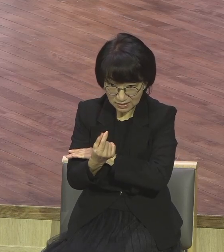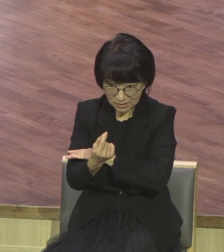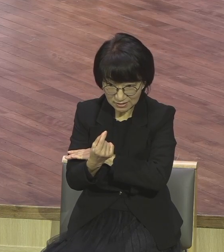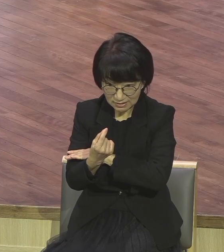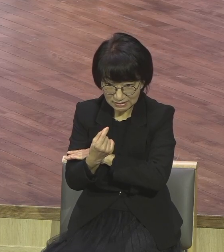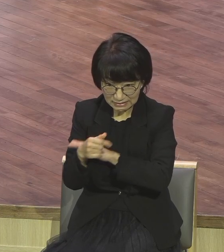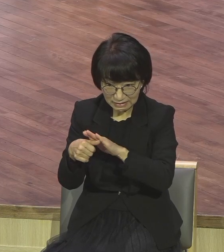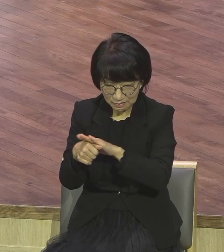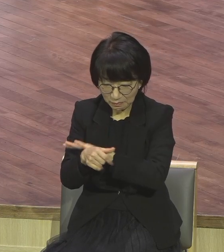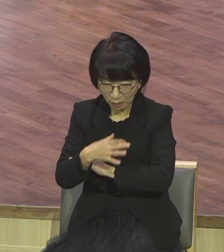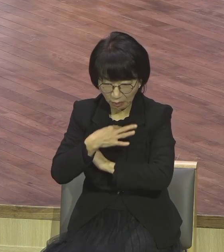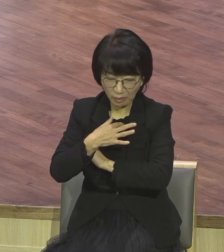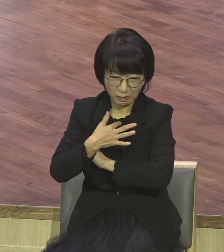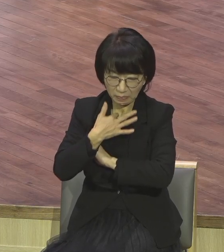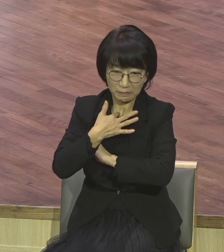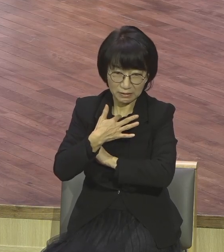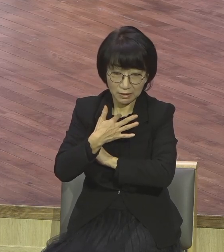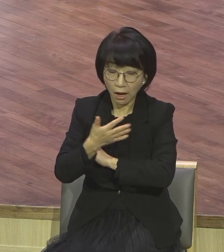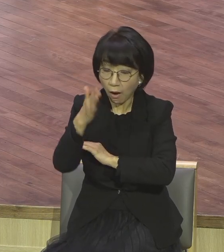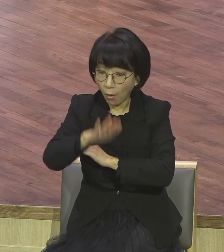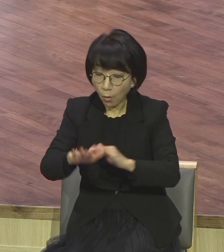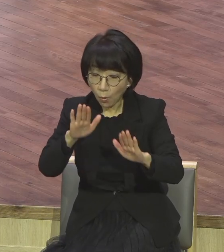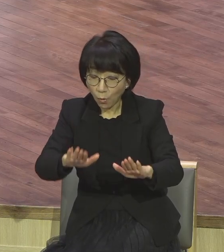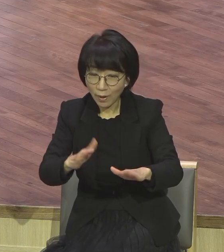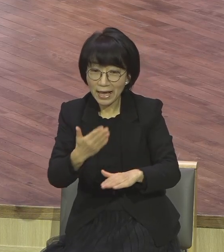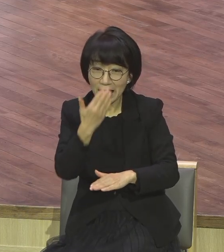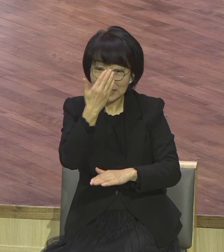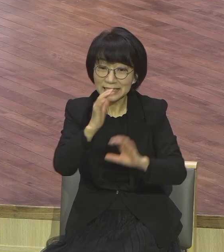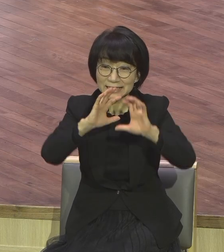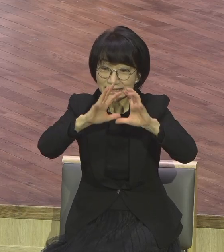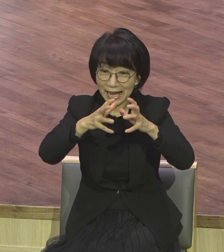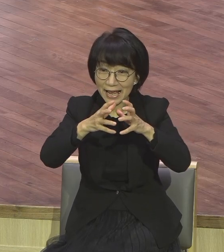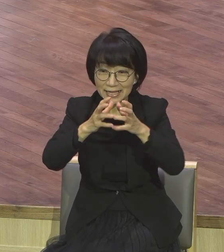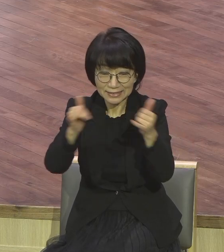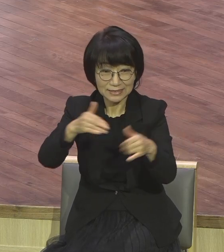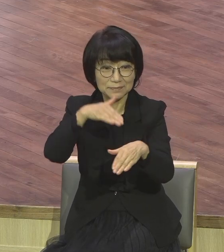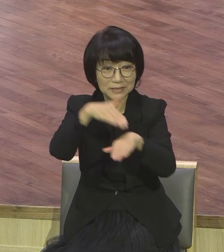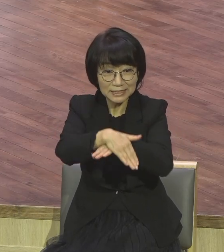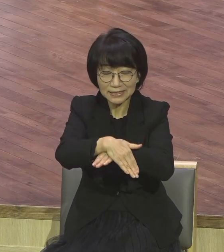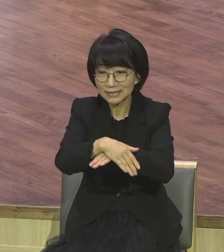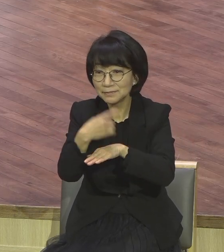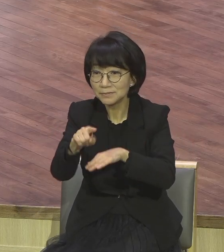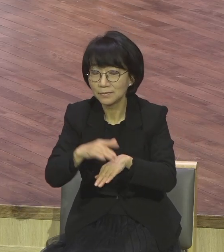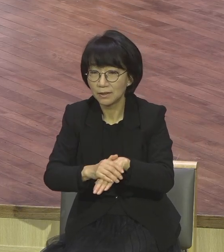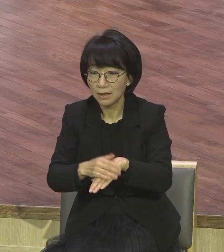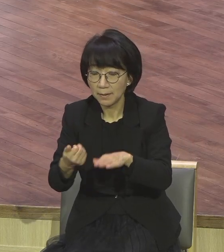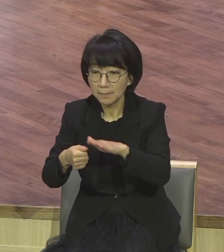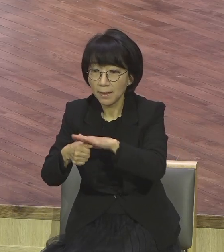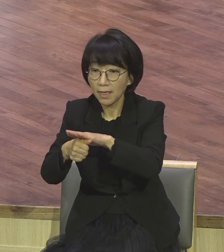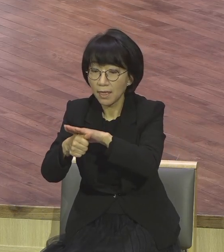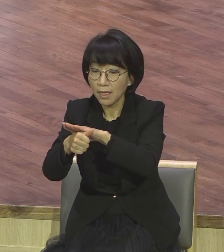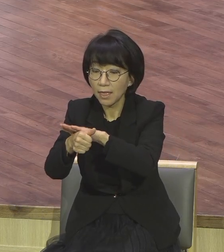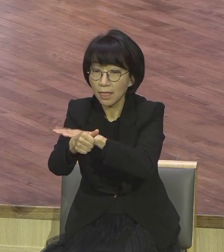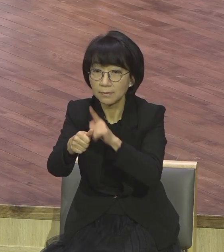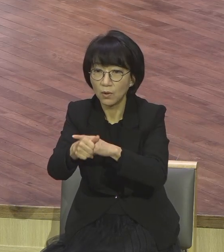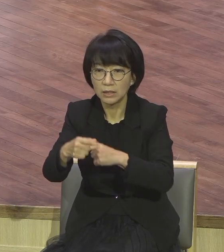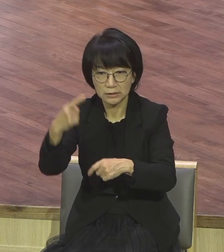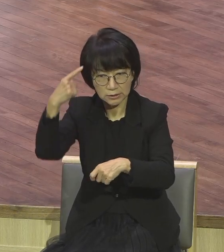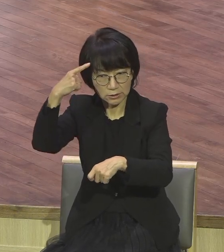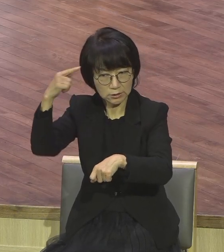여기서 말하는 히브리적 사고방식은 여기서 말하는 뱀이 무슨 뜻이냐 지혜로운 동물이라고 그래요.